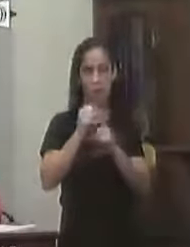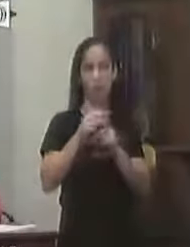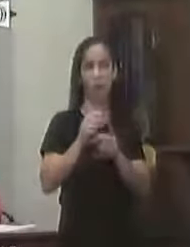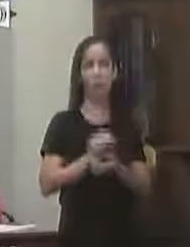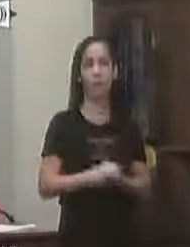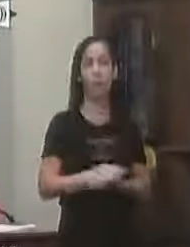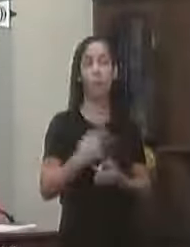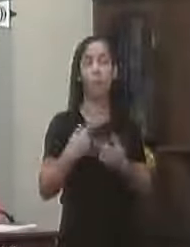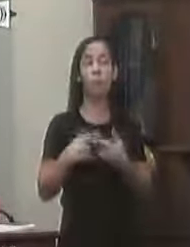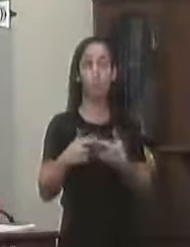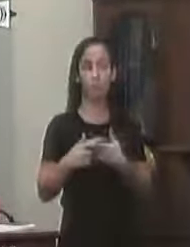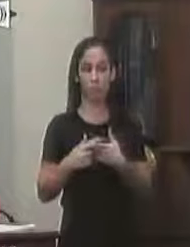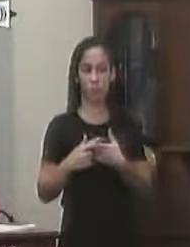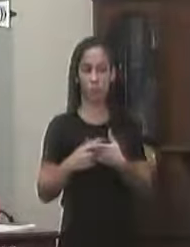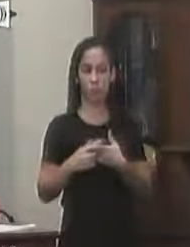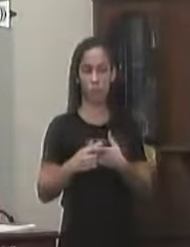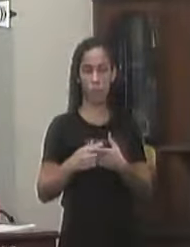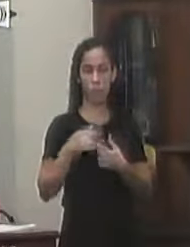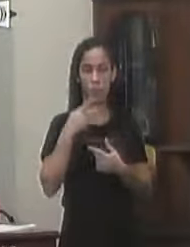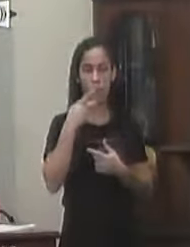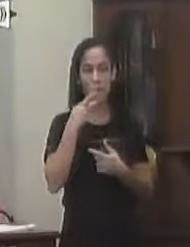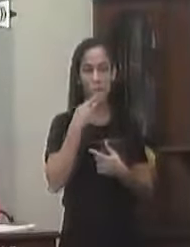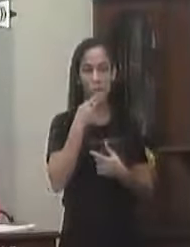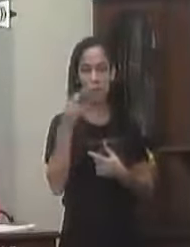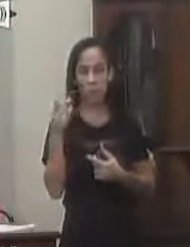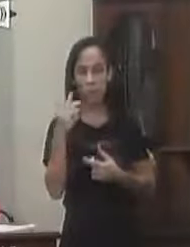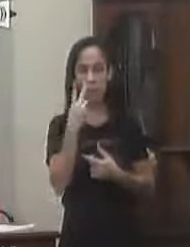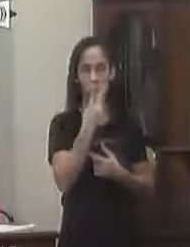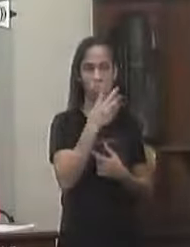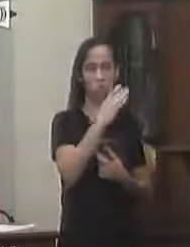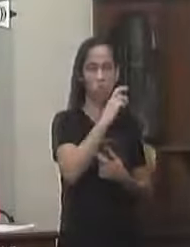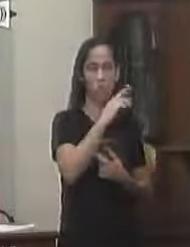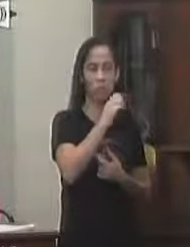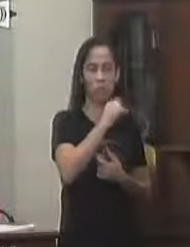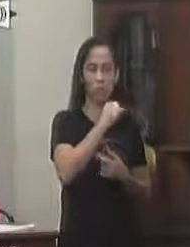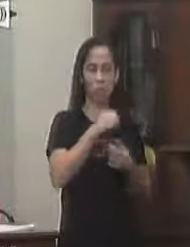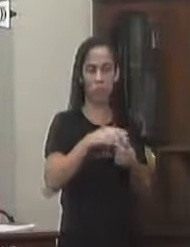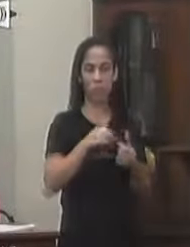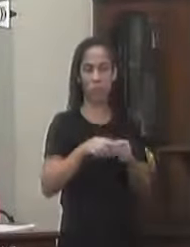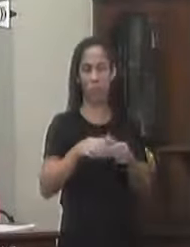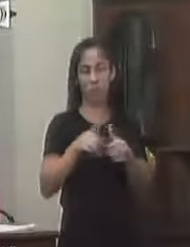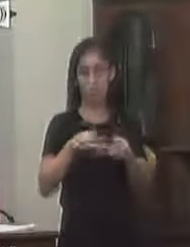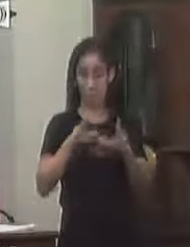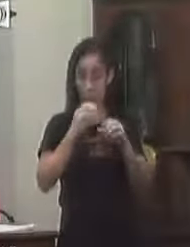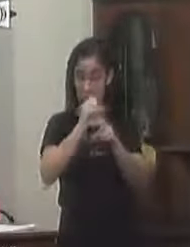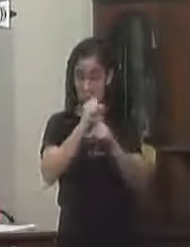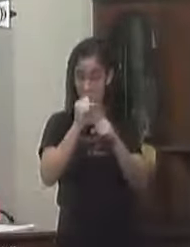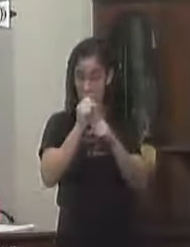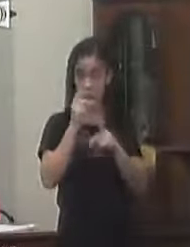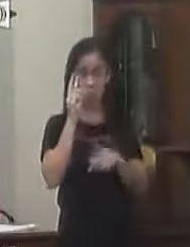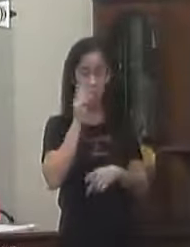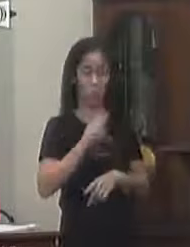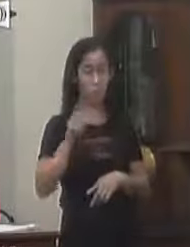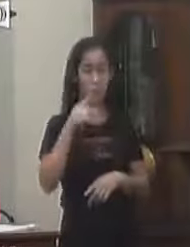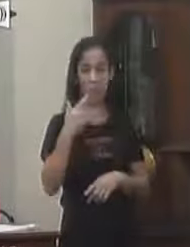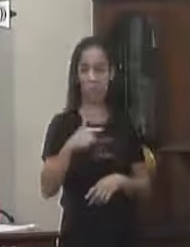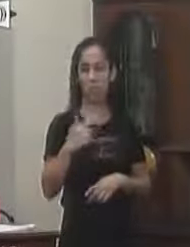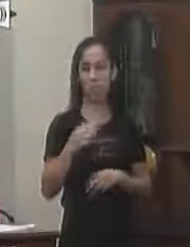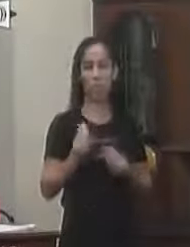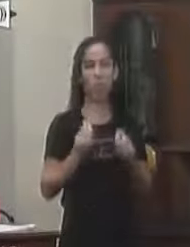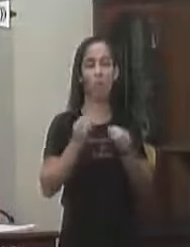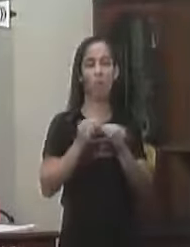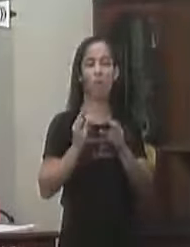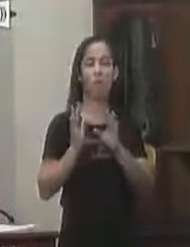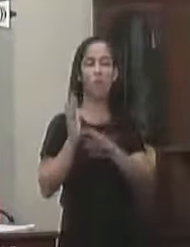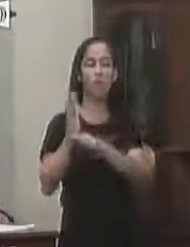Justificativa Em visita Realizada em dois CRAs Centro de Referência De Assistência Social Observamos a ausência Desse benefício